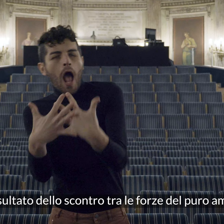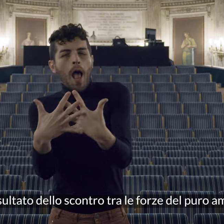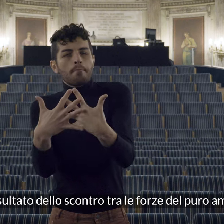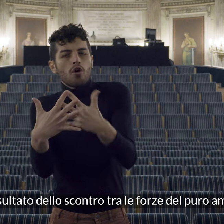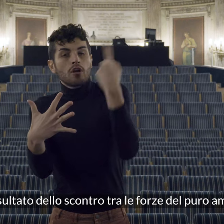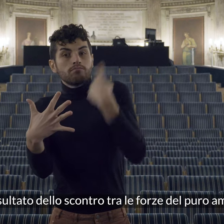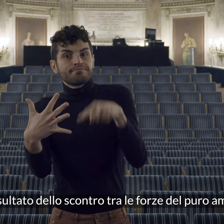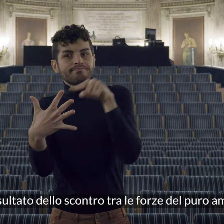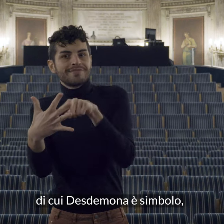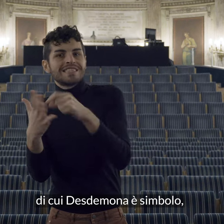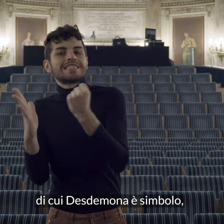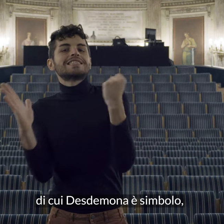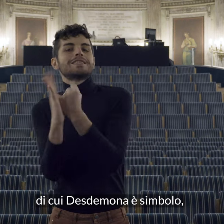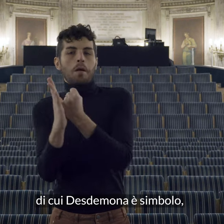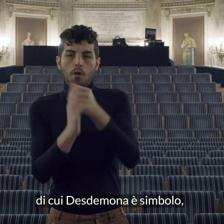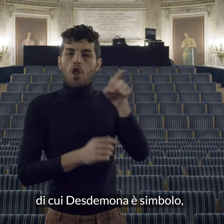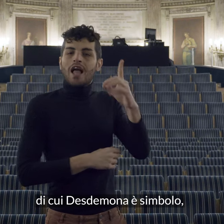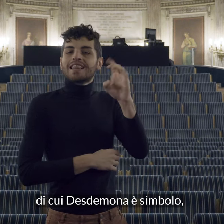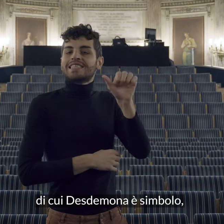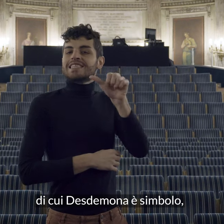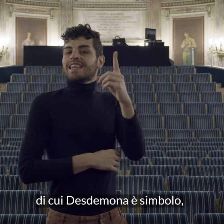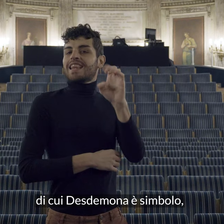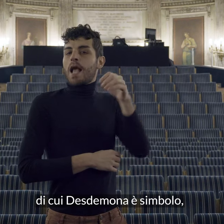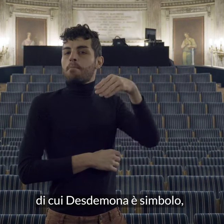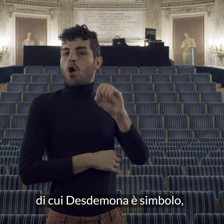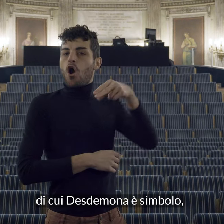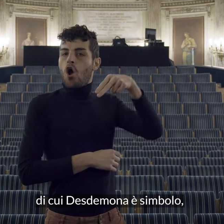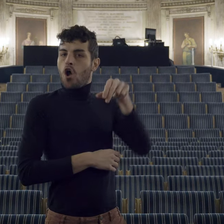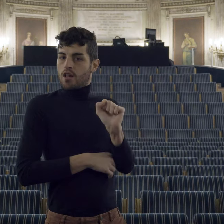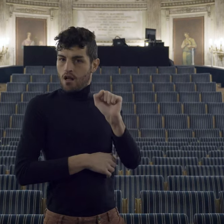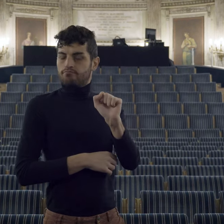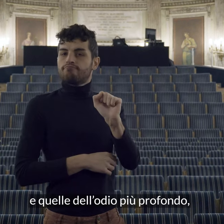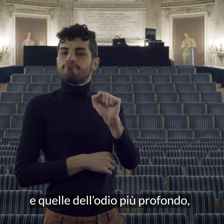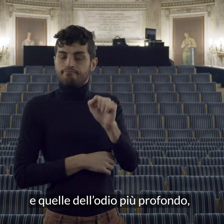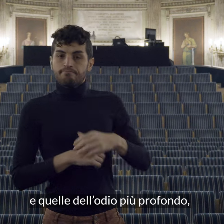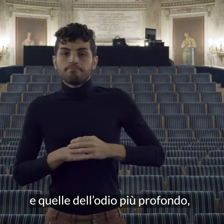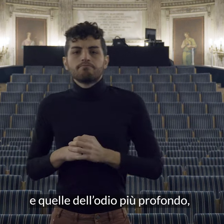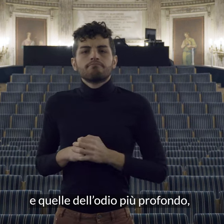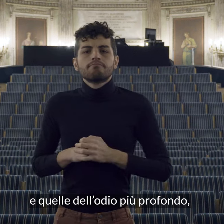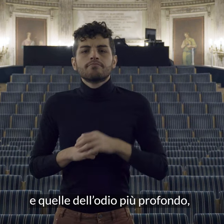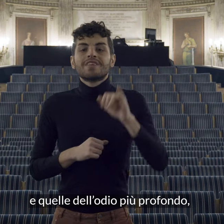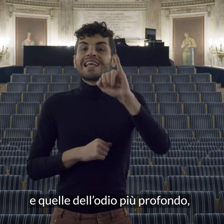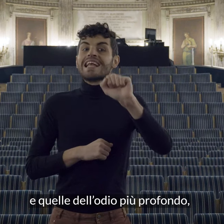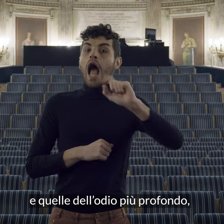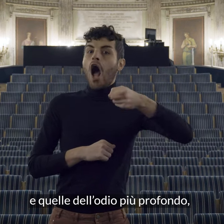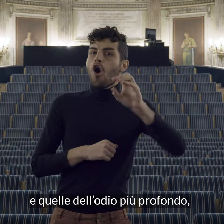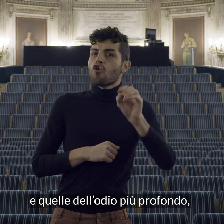del puro amore di cui desdemona è il simbolo e quelle dell'odio più profondo